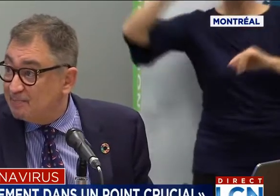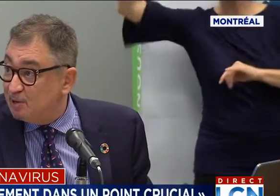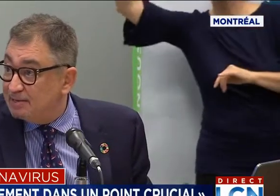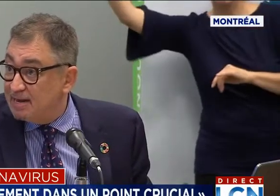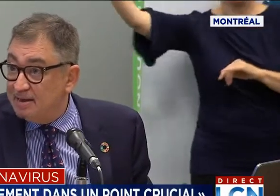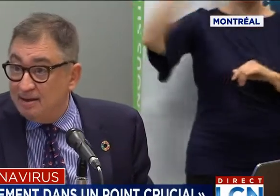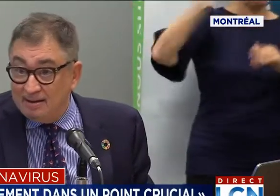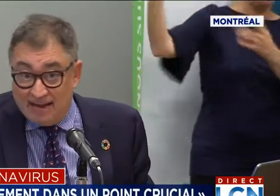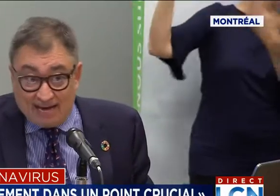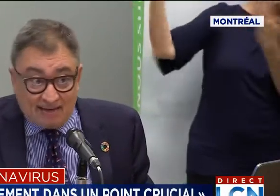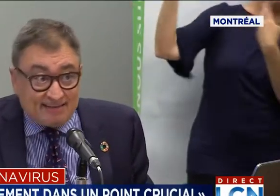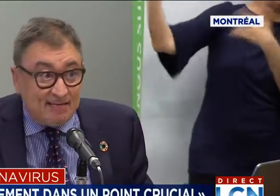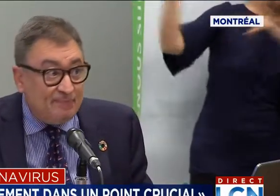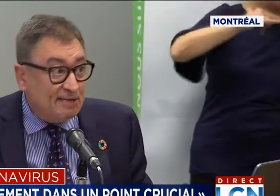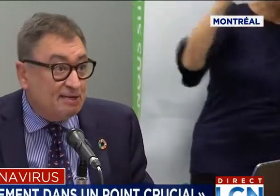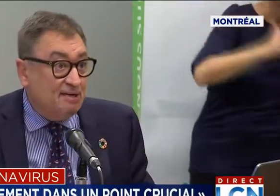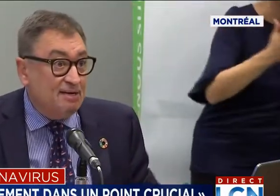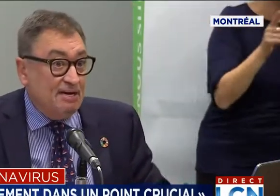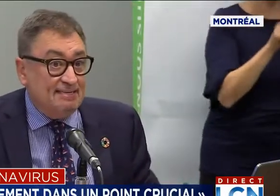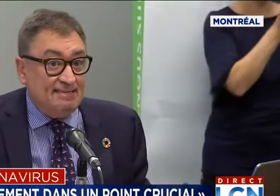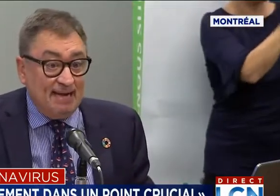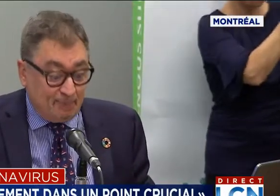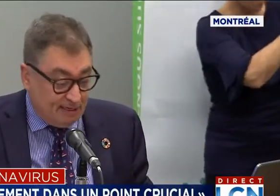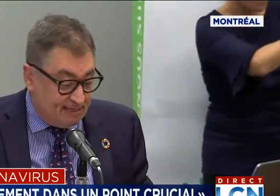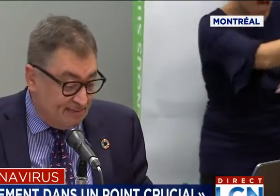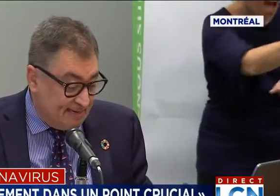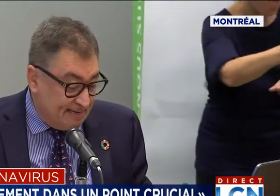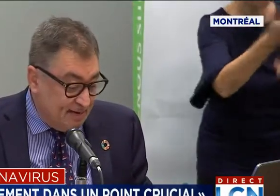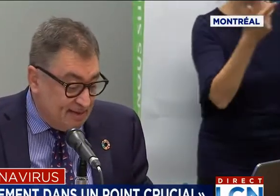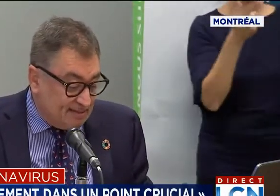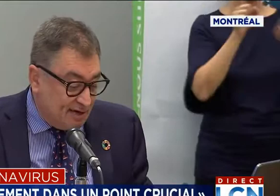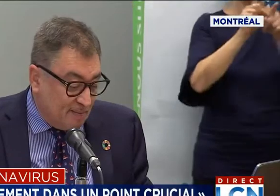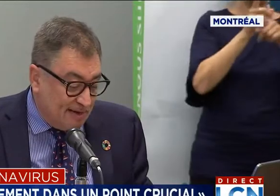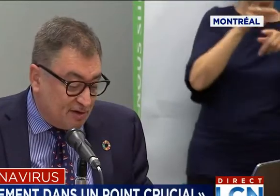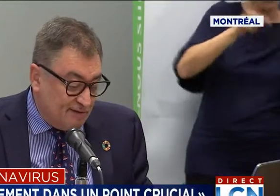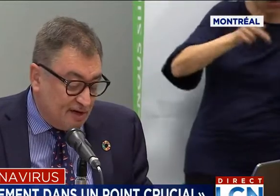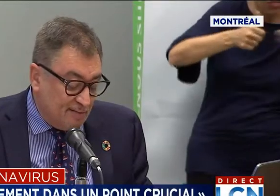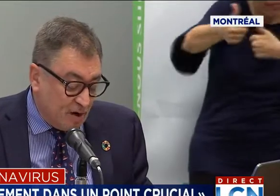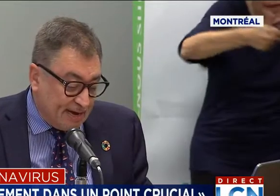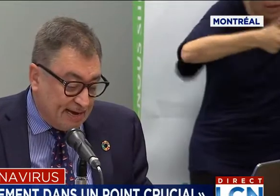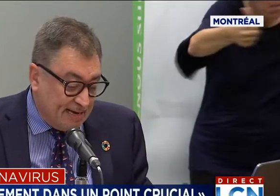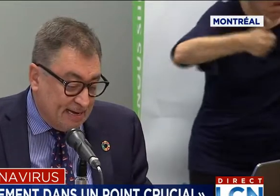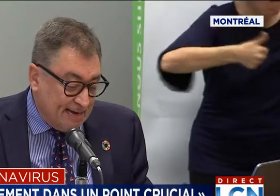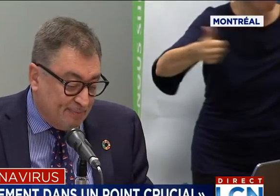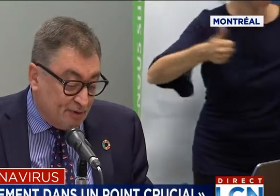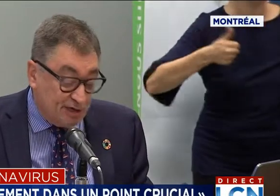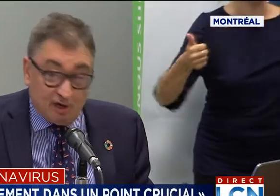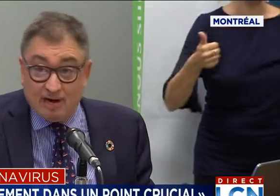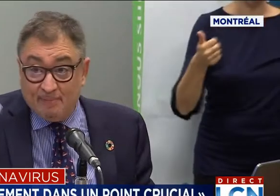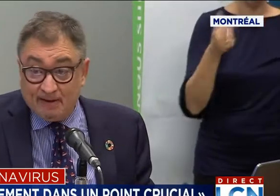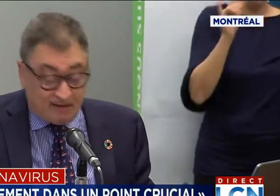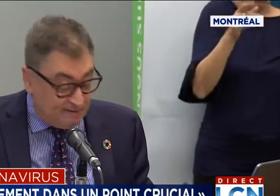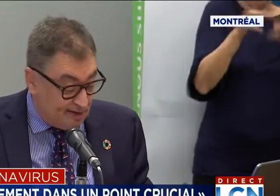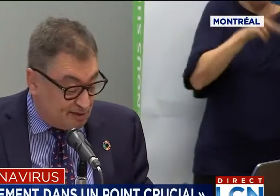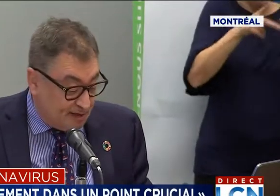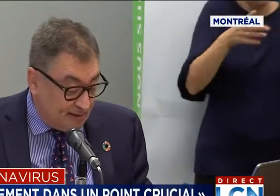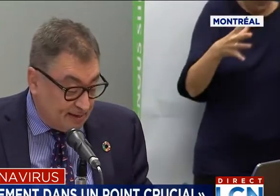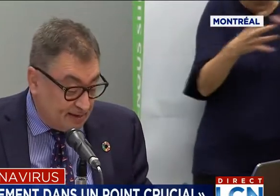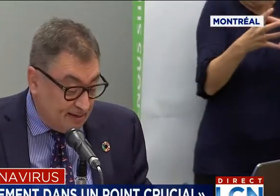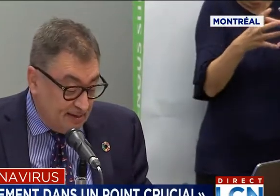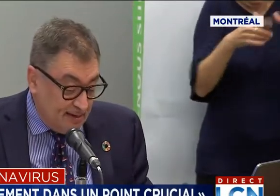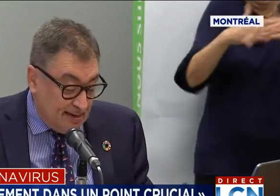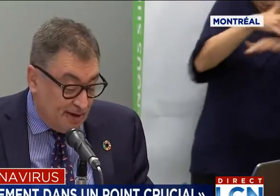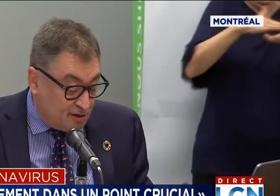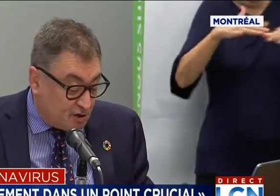très, très important, la quantité de personnes qu'il y ici, la proximité. C'est normal qu'une ville comme Montréal ait plus de cas qu'un pays référé du